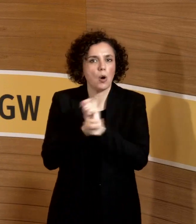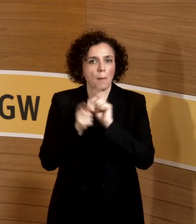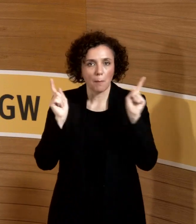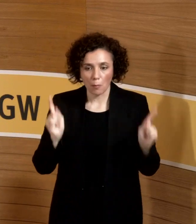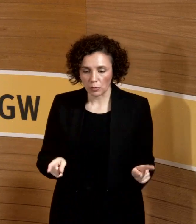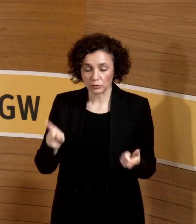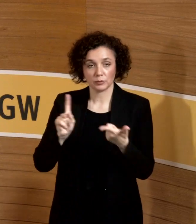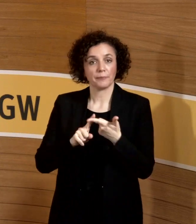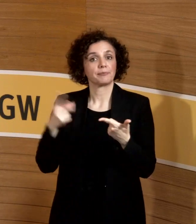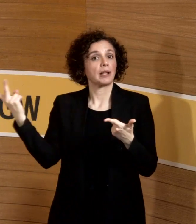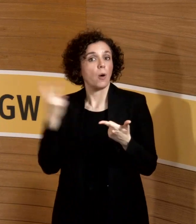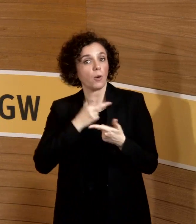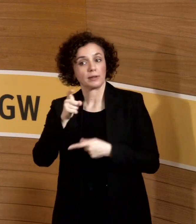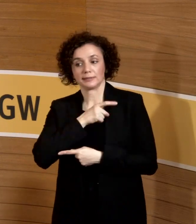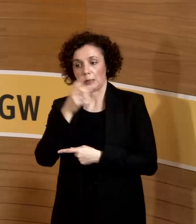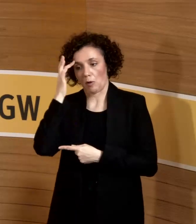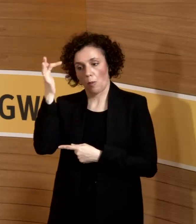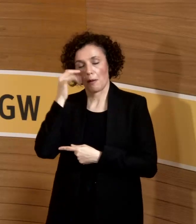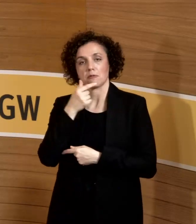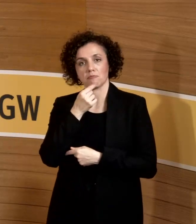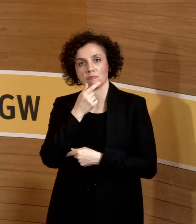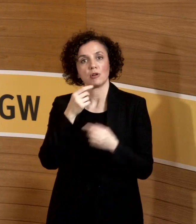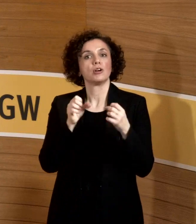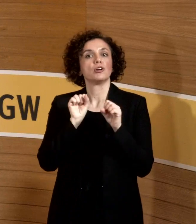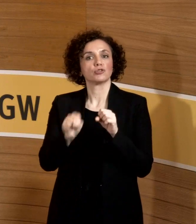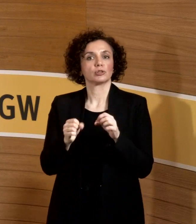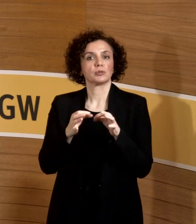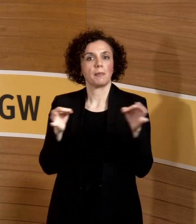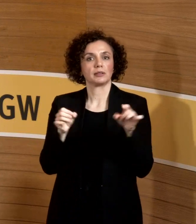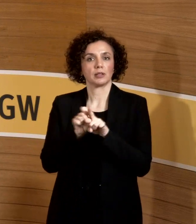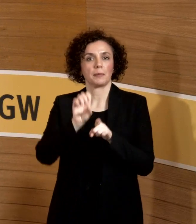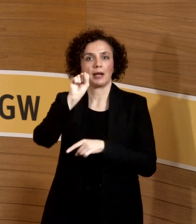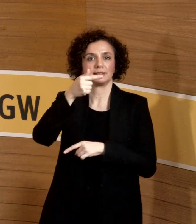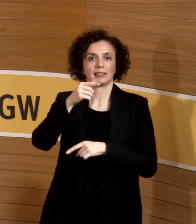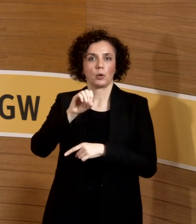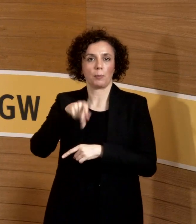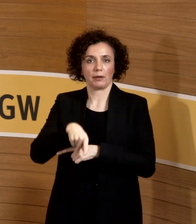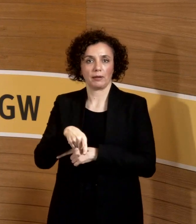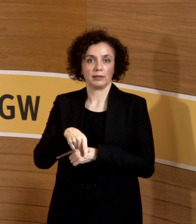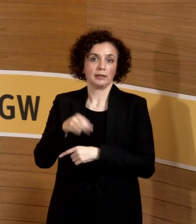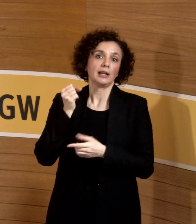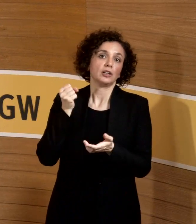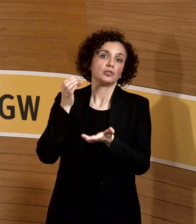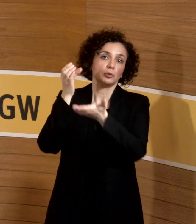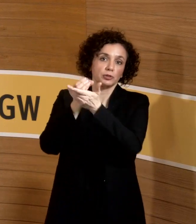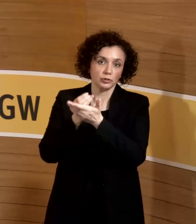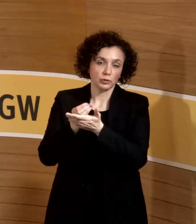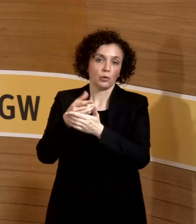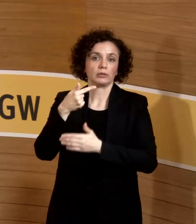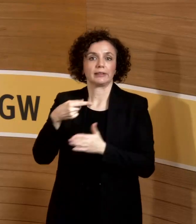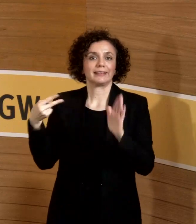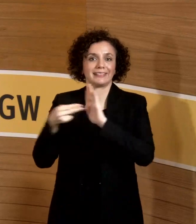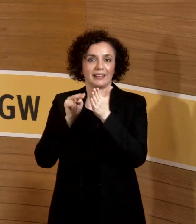Schutzmaßnahmen, die ganz normal nach dem Stopp-Prinzip ablaufen. S wie Substitution, T wie technisch, O wie